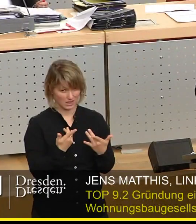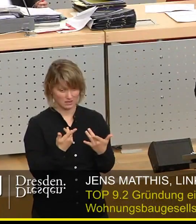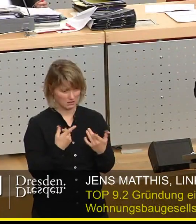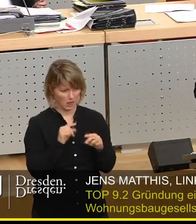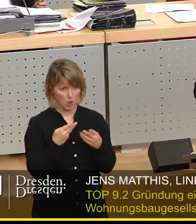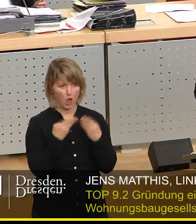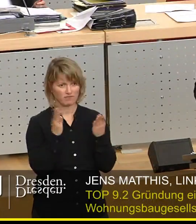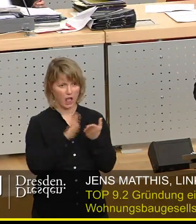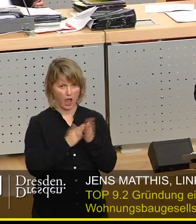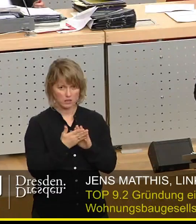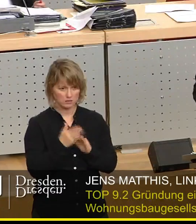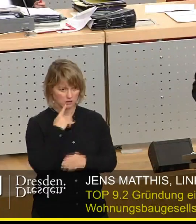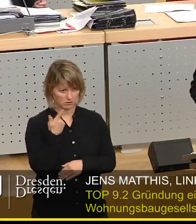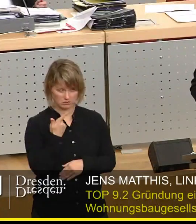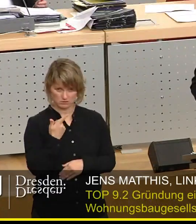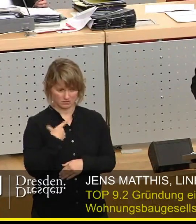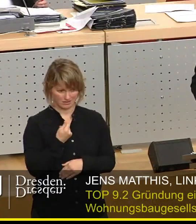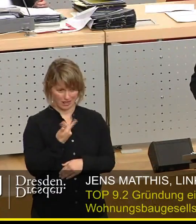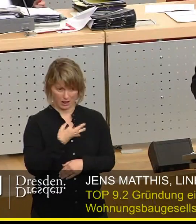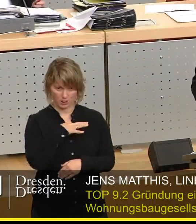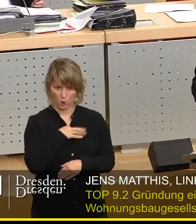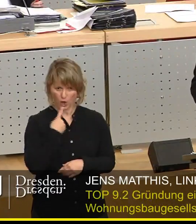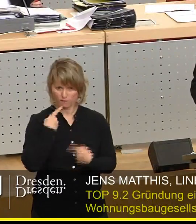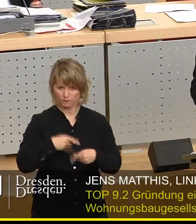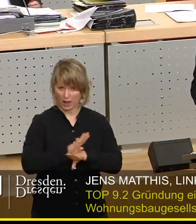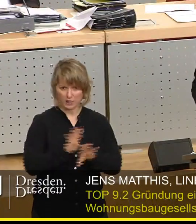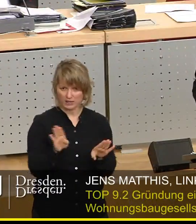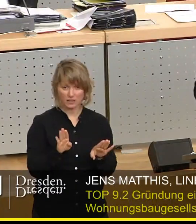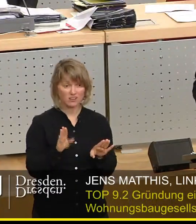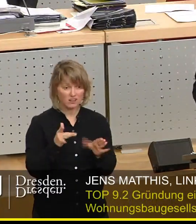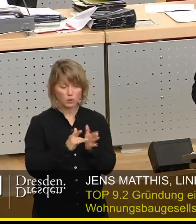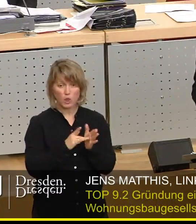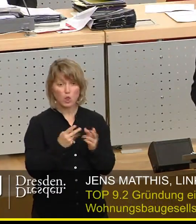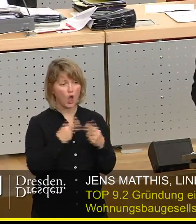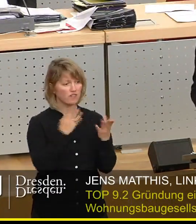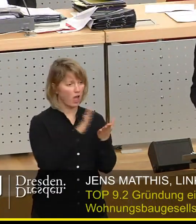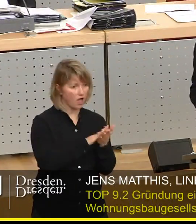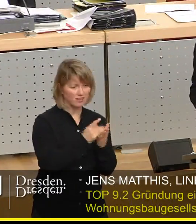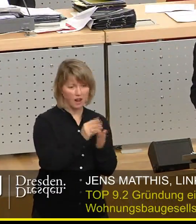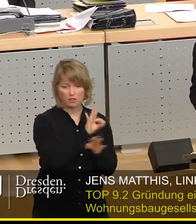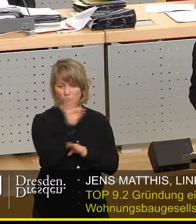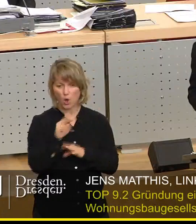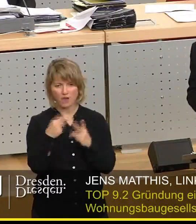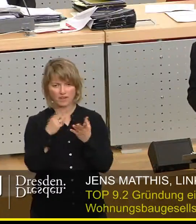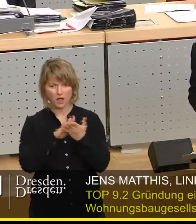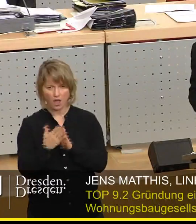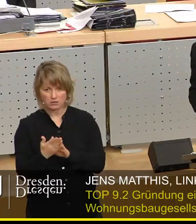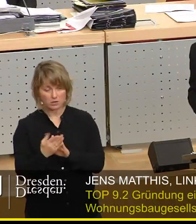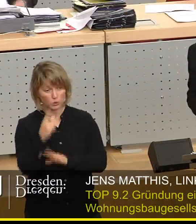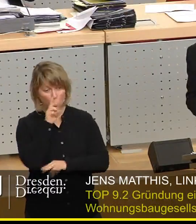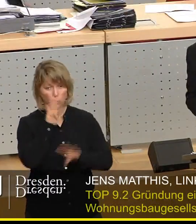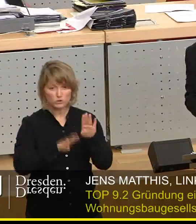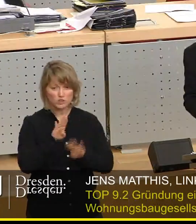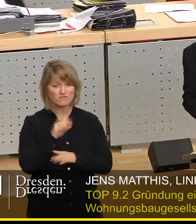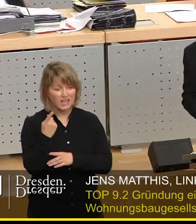Hand kein einziger Cent, weil es nämlich nur von öffentlicher Hand an öffentlicher Hand geht. Der einzige Unterschied ist dann, das Geld